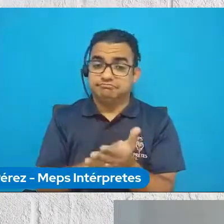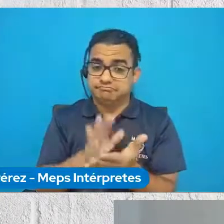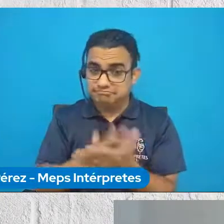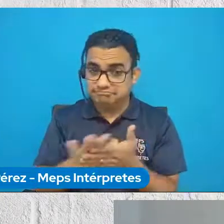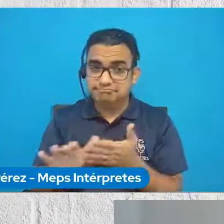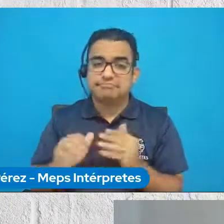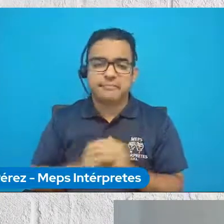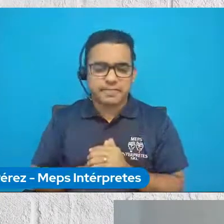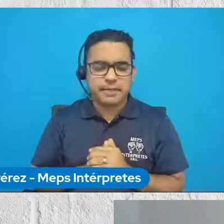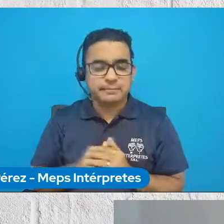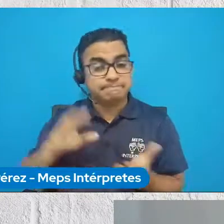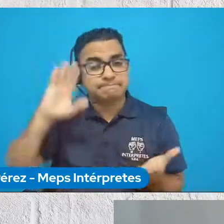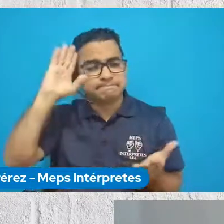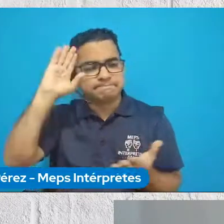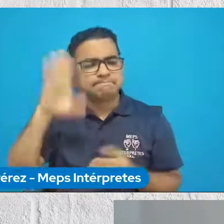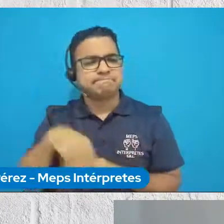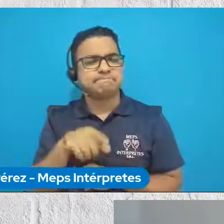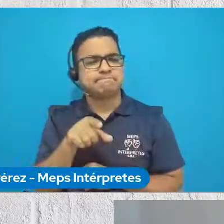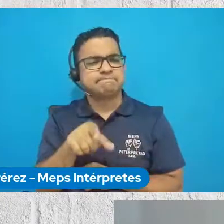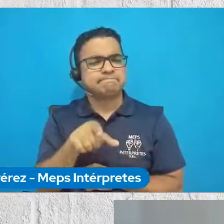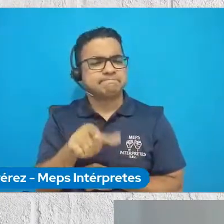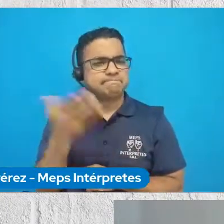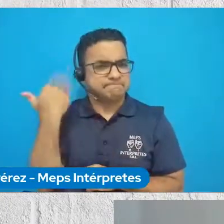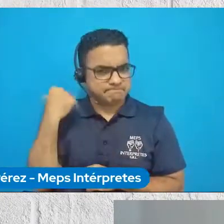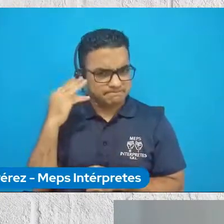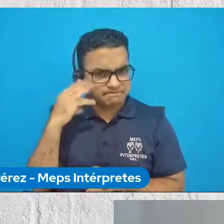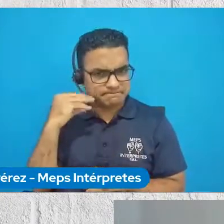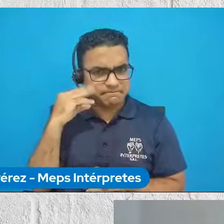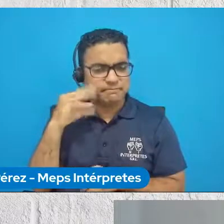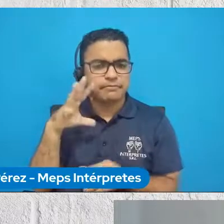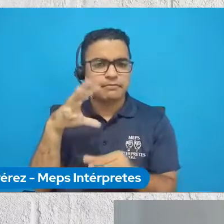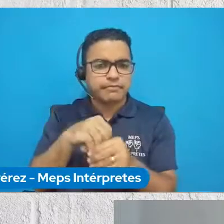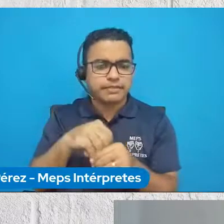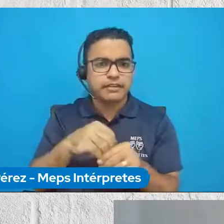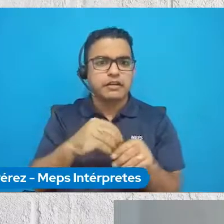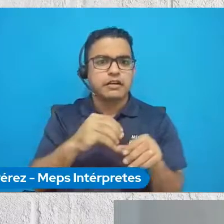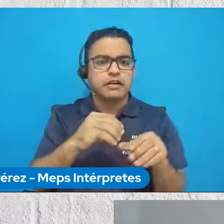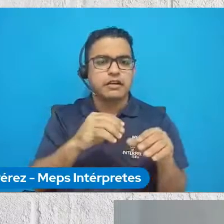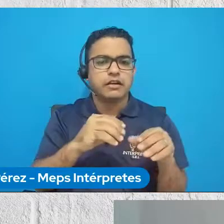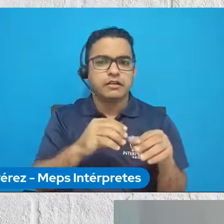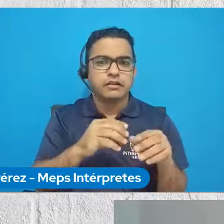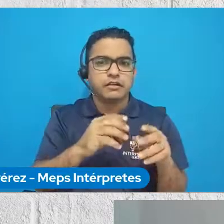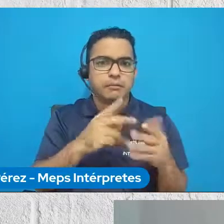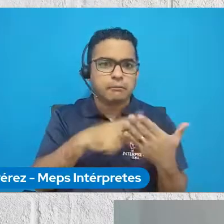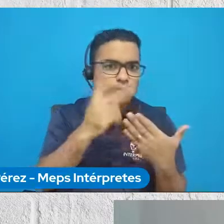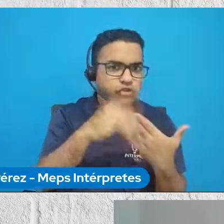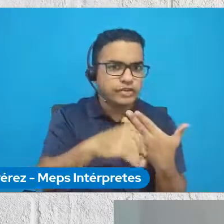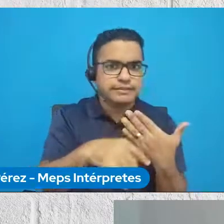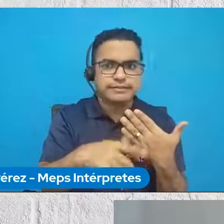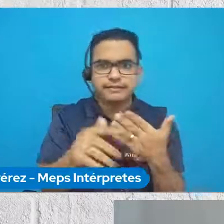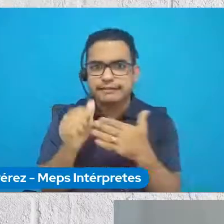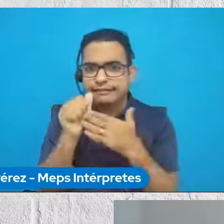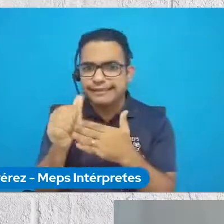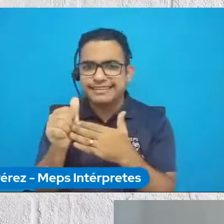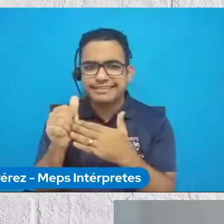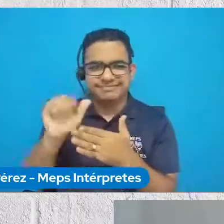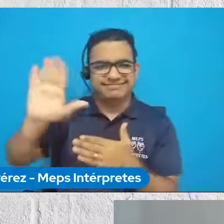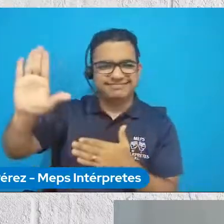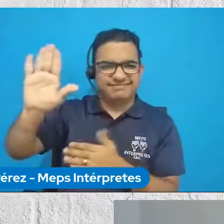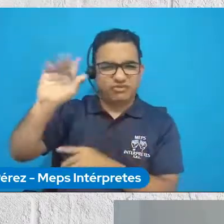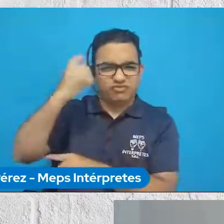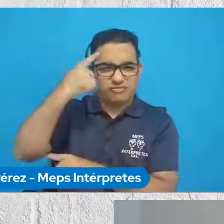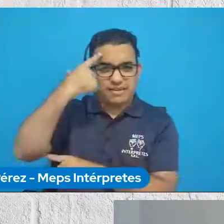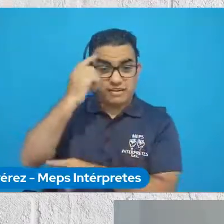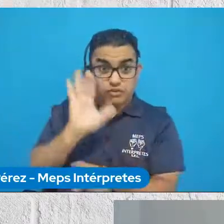Sabemos que tú has formado parte de distintas iniciativas lideradas por gobiernos. No